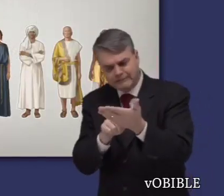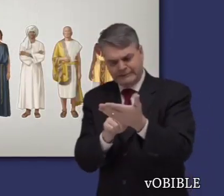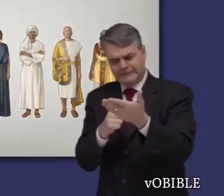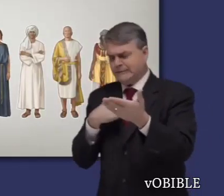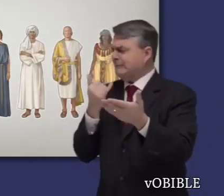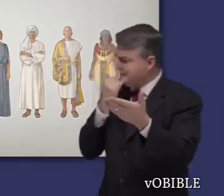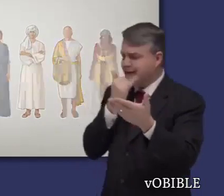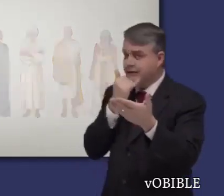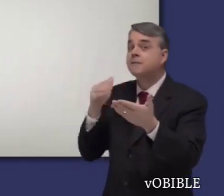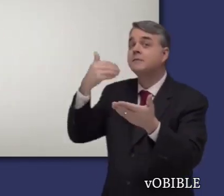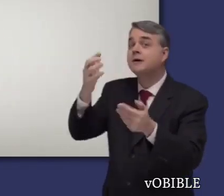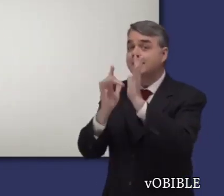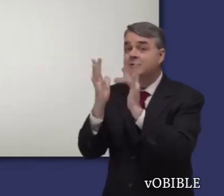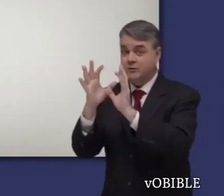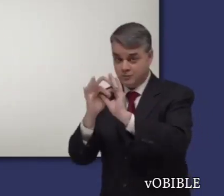ley.